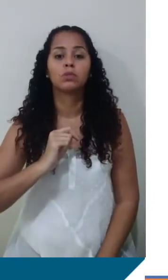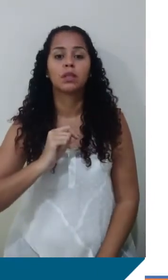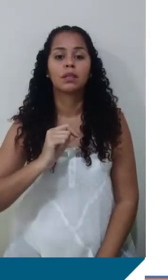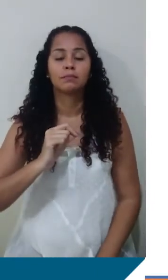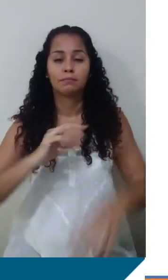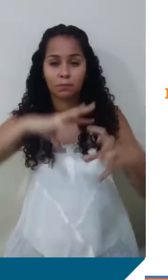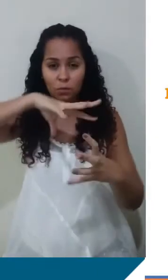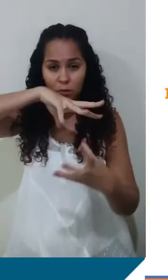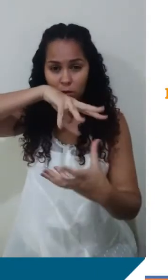Tudo bem?